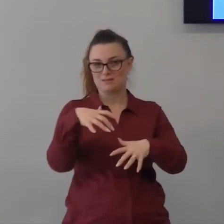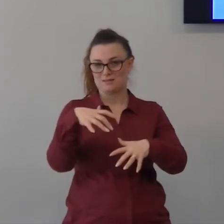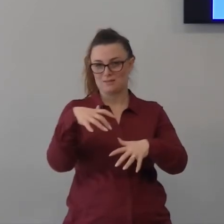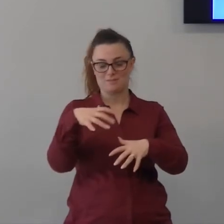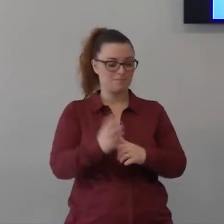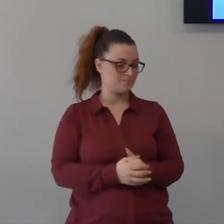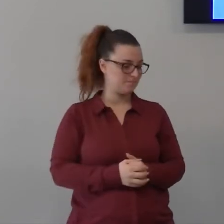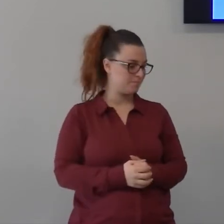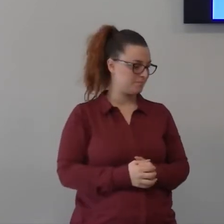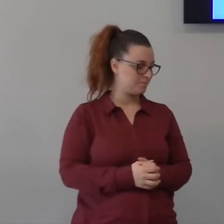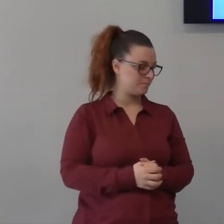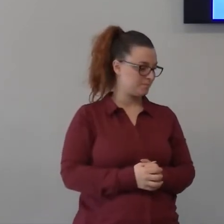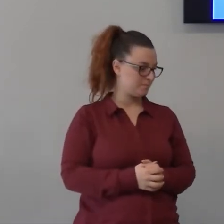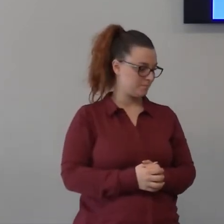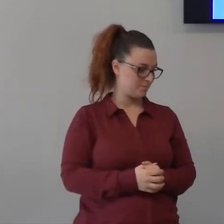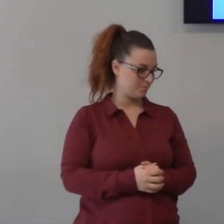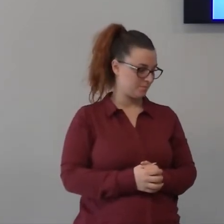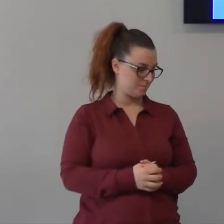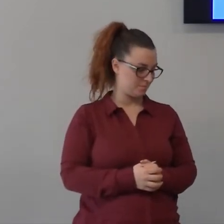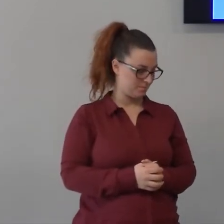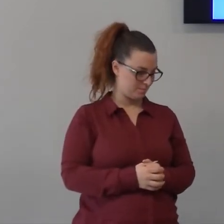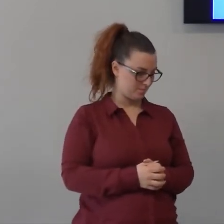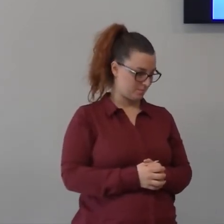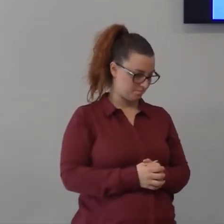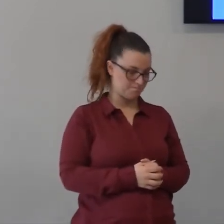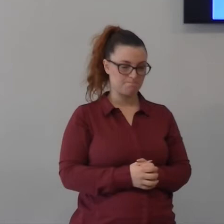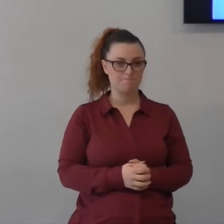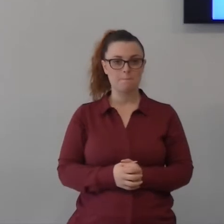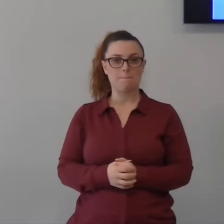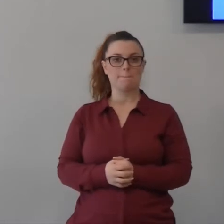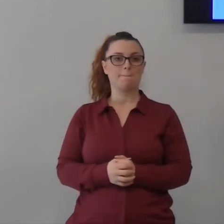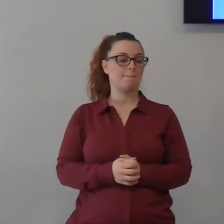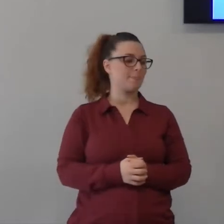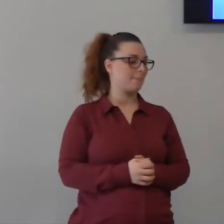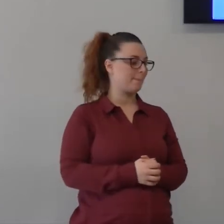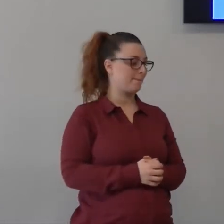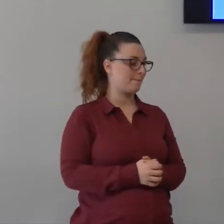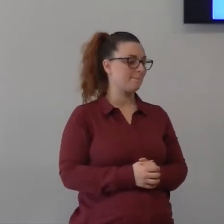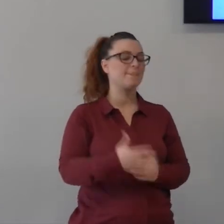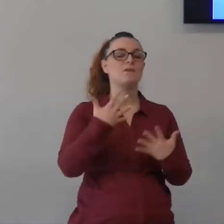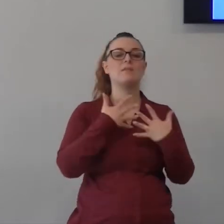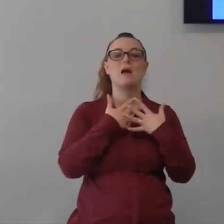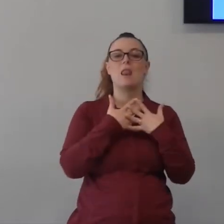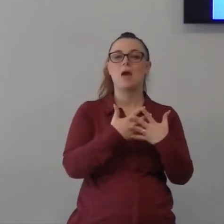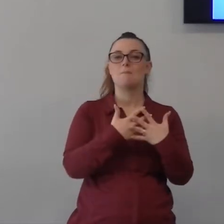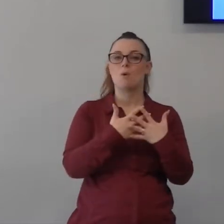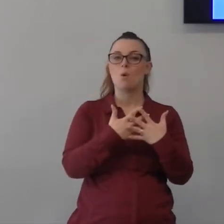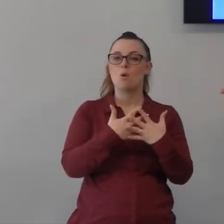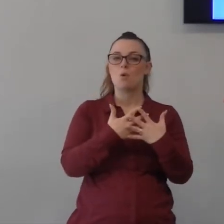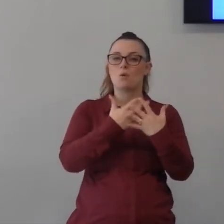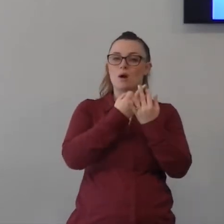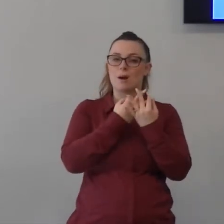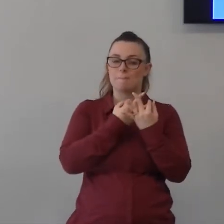perché chi ha paura è un castigo e non è perfetto nell'amore di Dio l'amore perfetto caccia via la paura